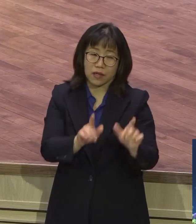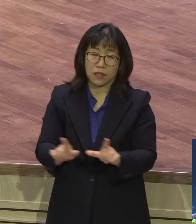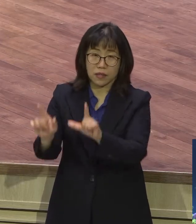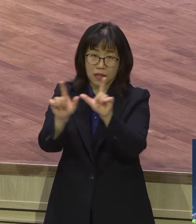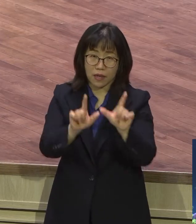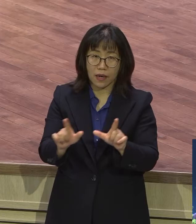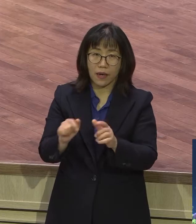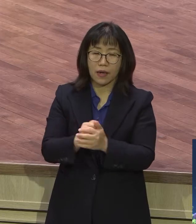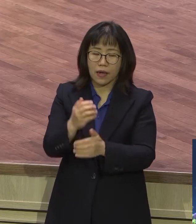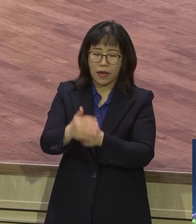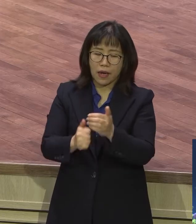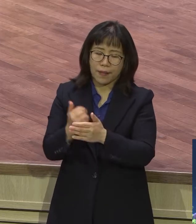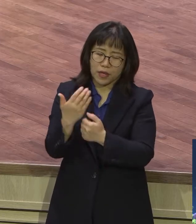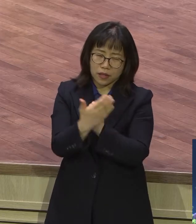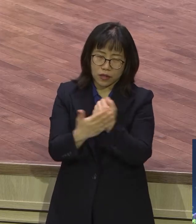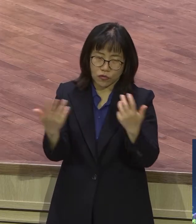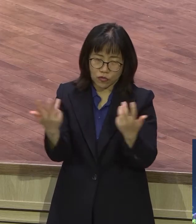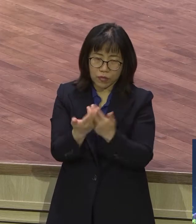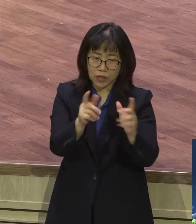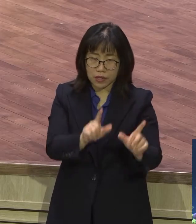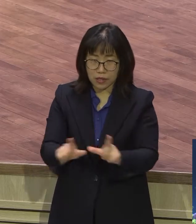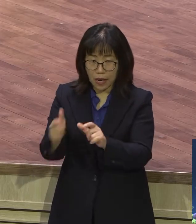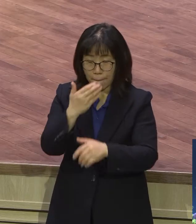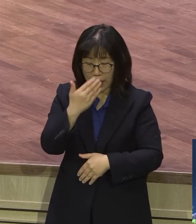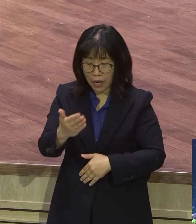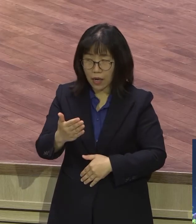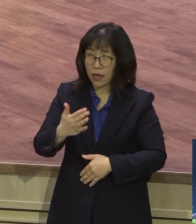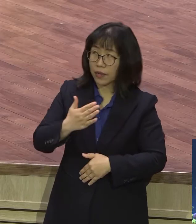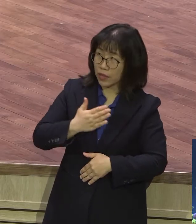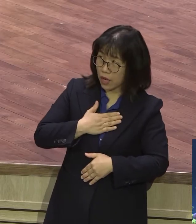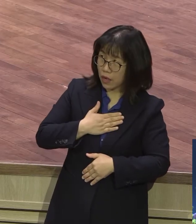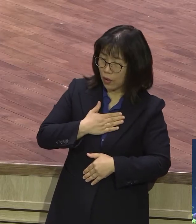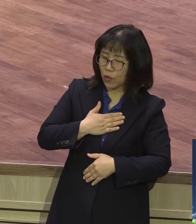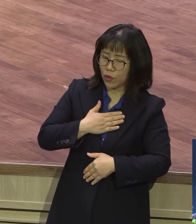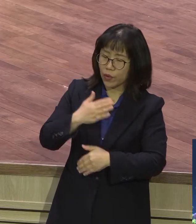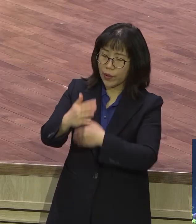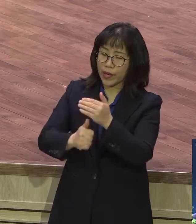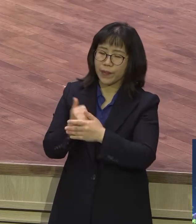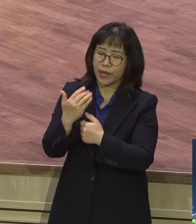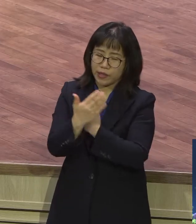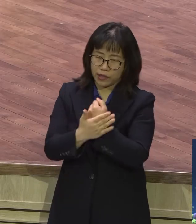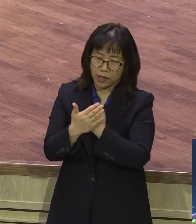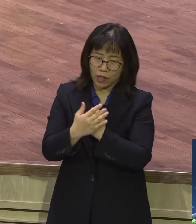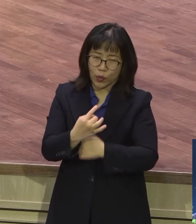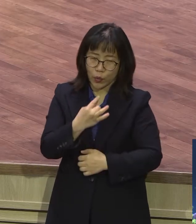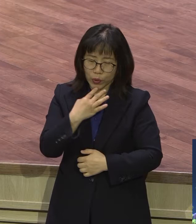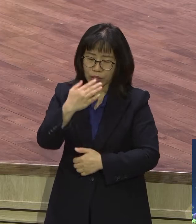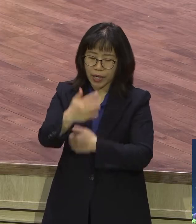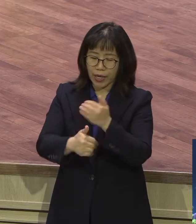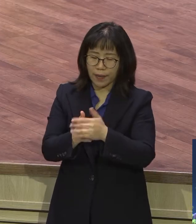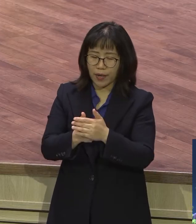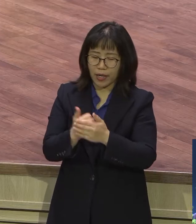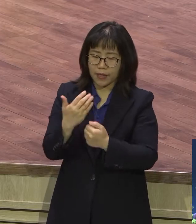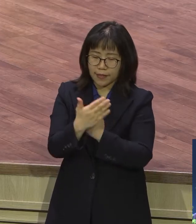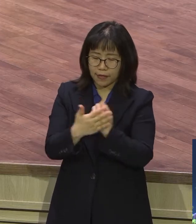충만한 삶 나의 나의 나의 하나님의 은혜라 바울의 고백 하나님의 은혜에 충만한 삶의 고백 이요.